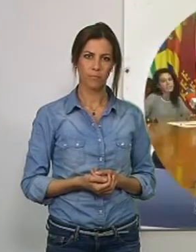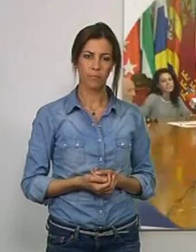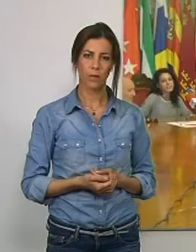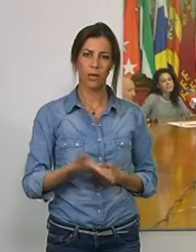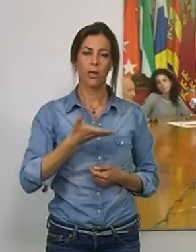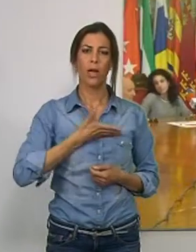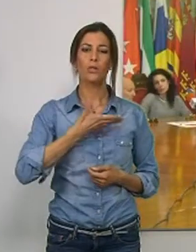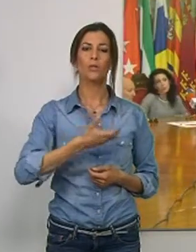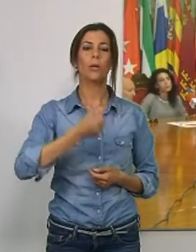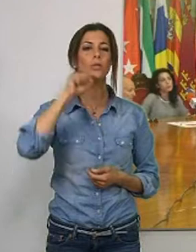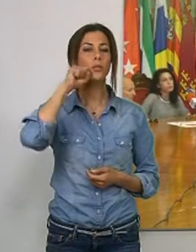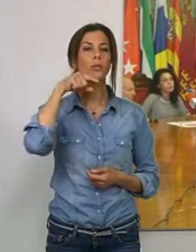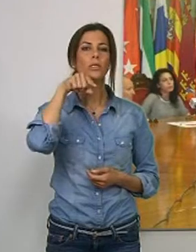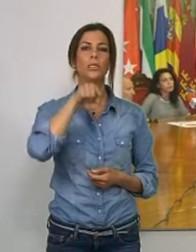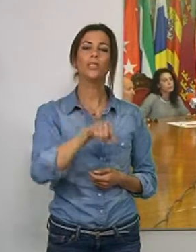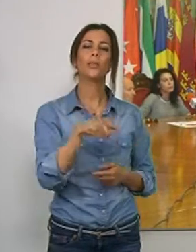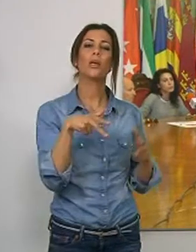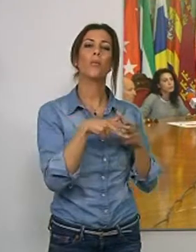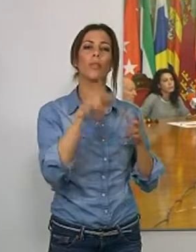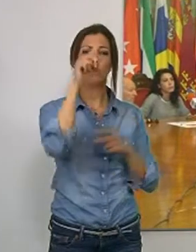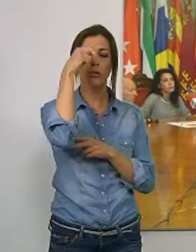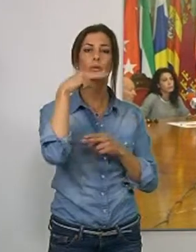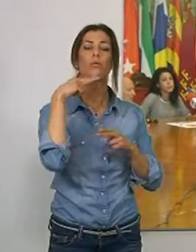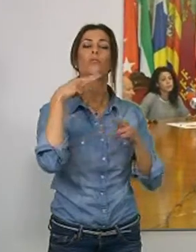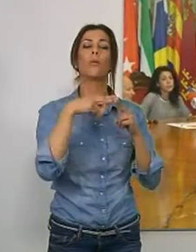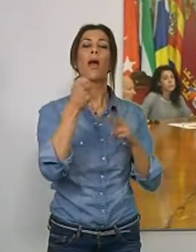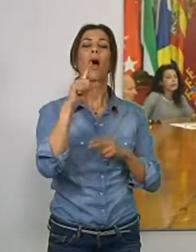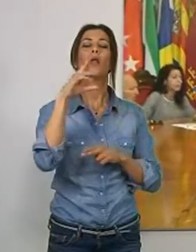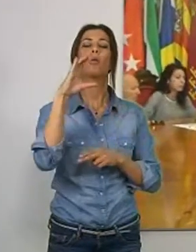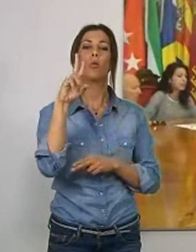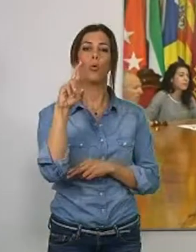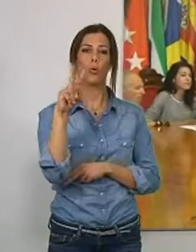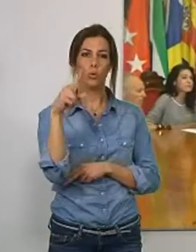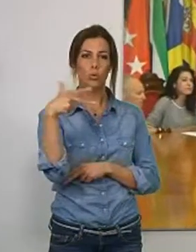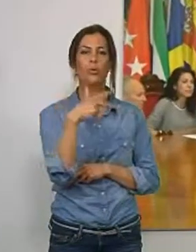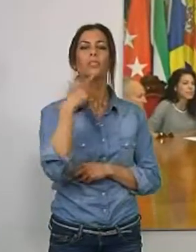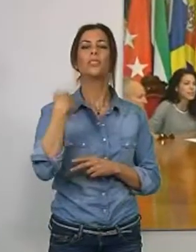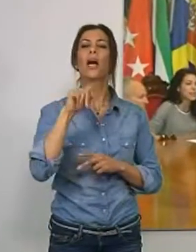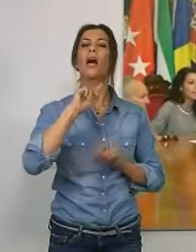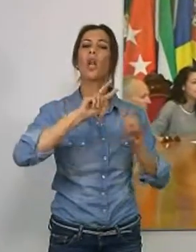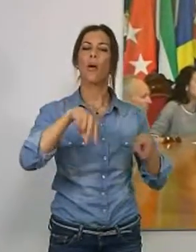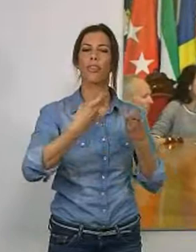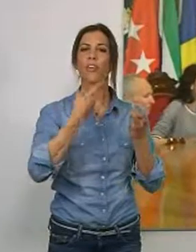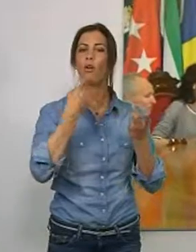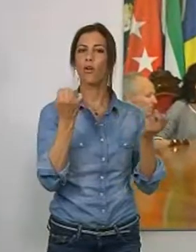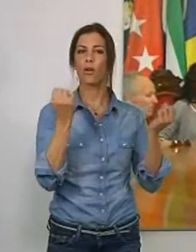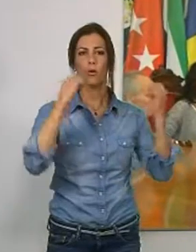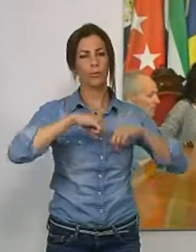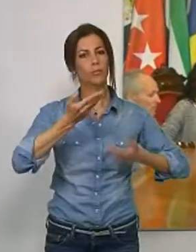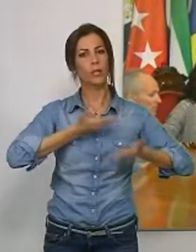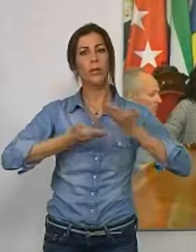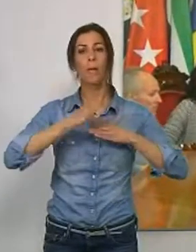El Ayuntamiento de Motril y la agrupación cultural Alcuruch renuevan su convenio de colaboración para que la joven